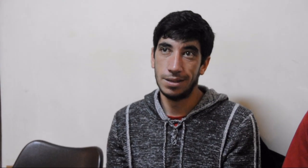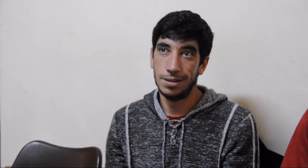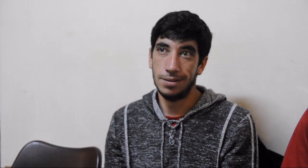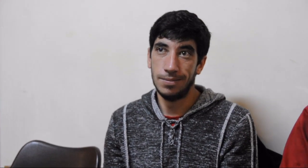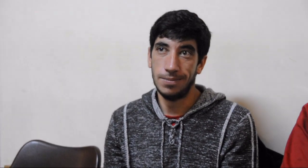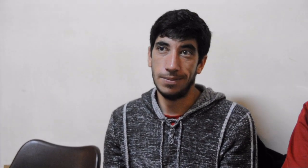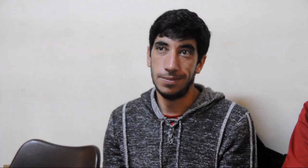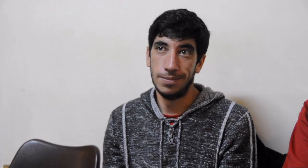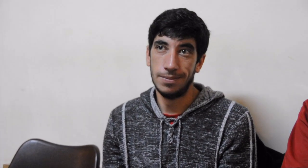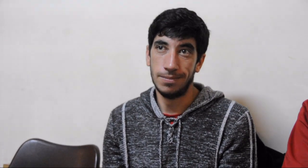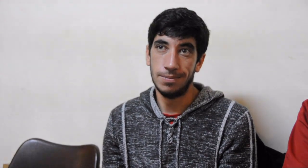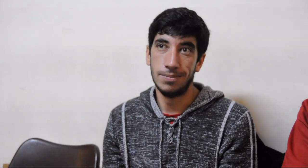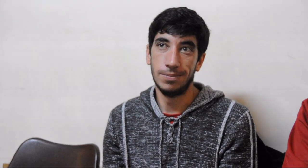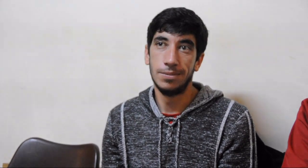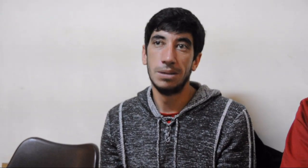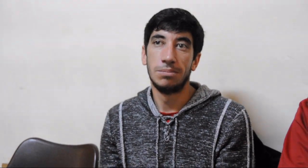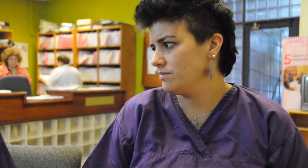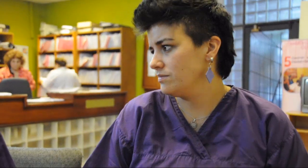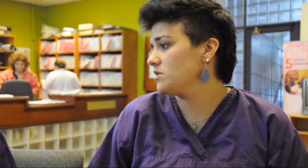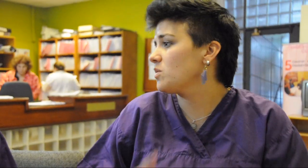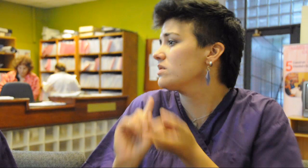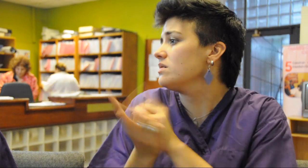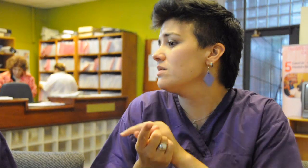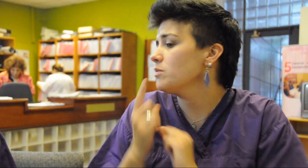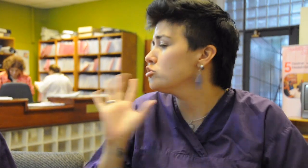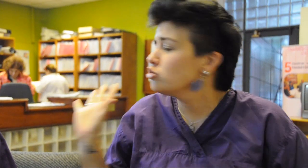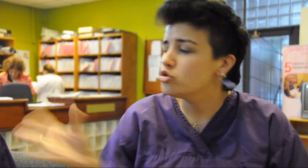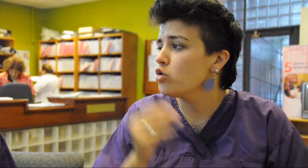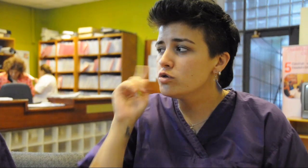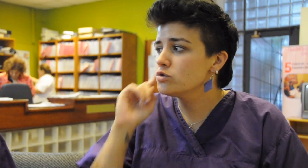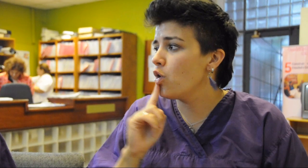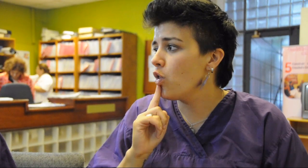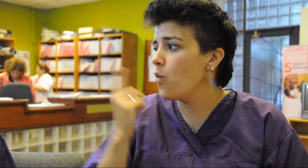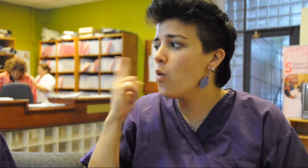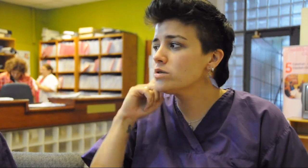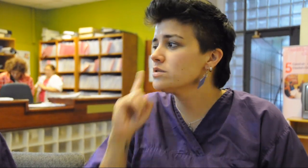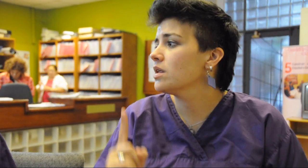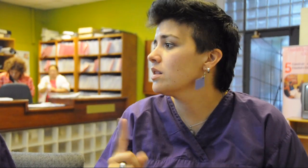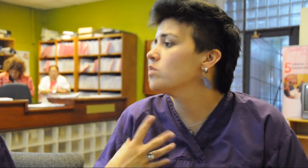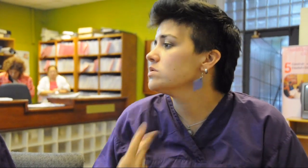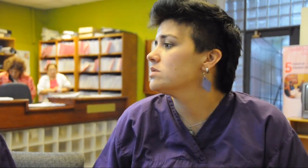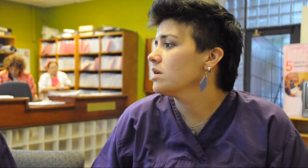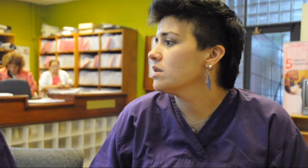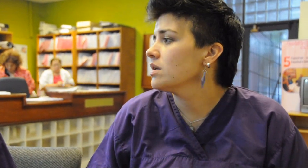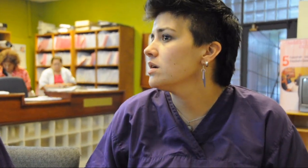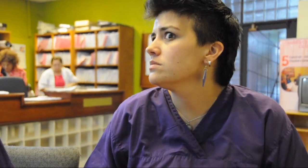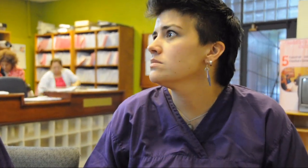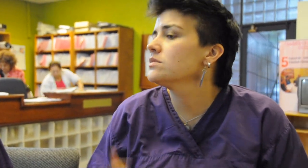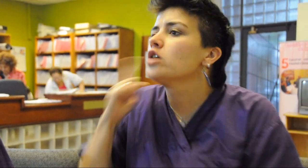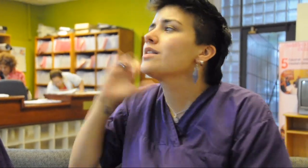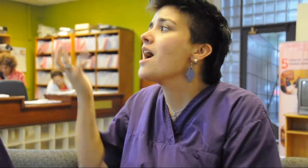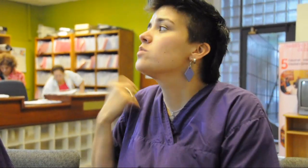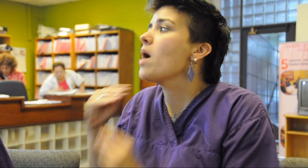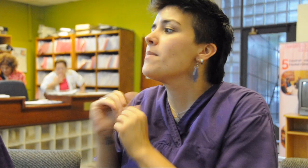entender más claramente la consulta. Yo siempre me pregunto cómo se sentiría una persona oyente si estuviera en un